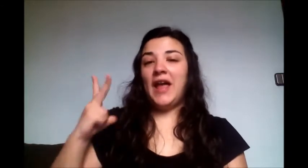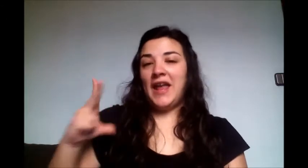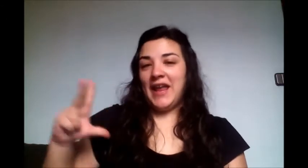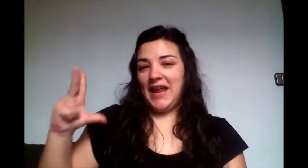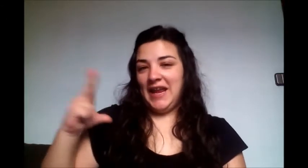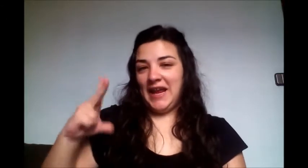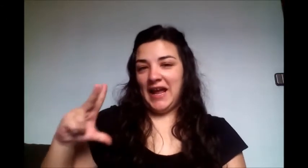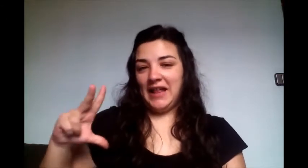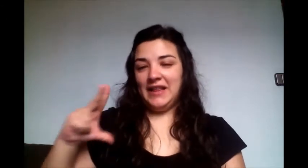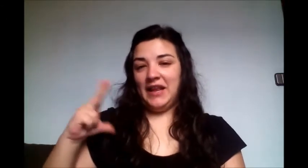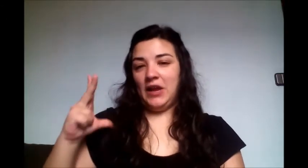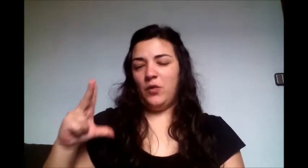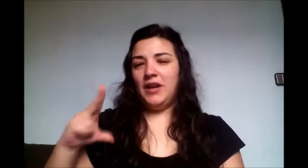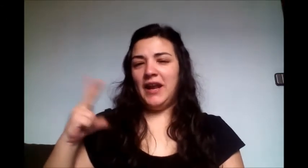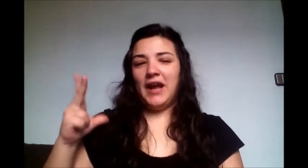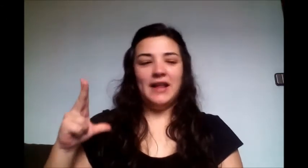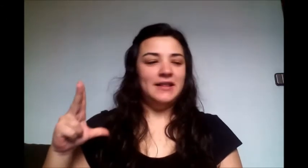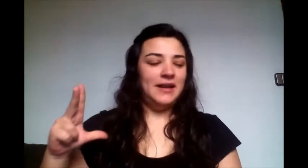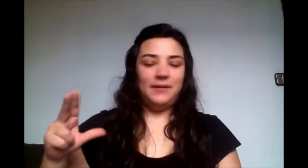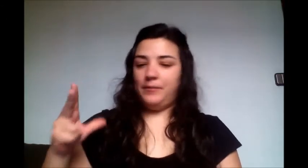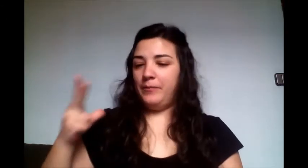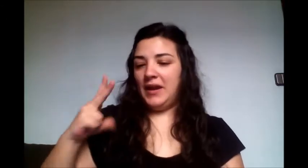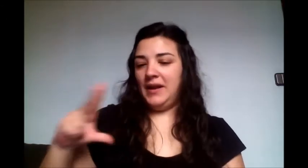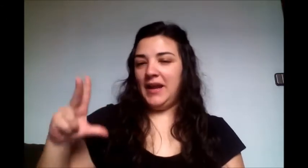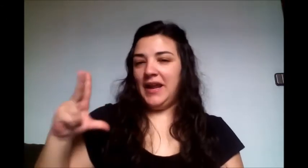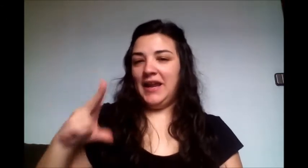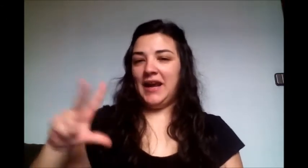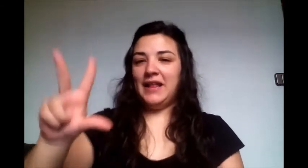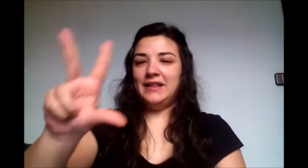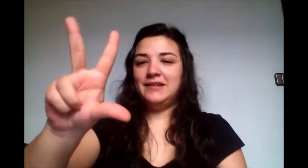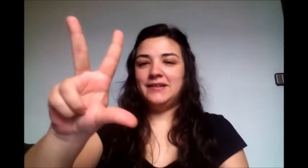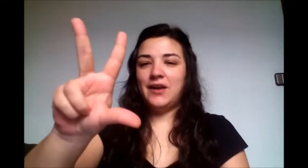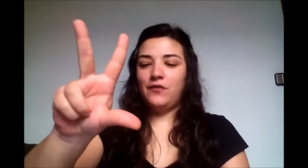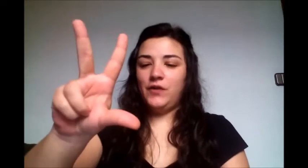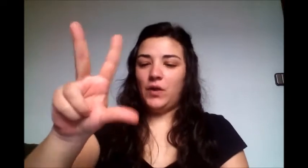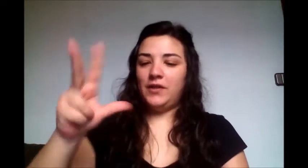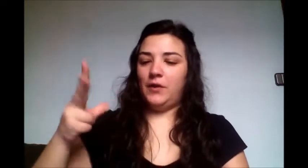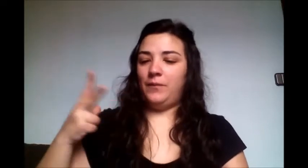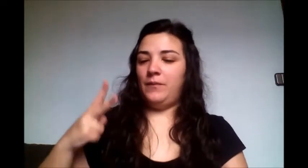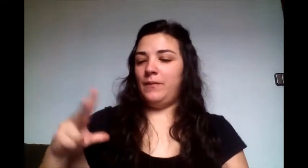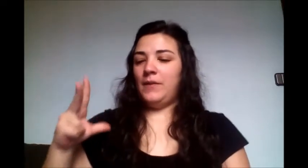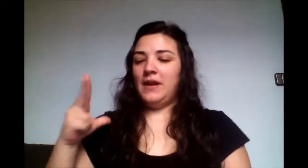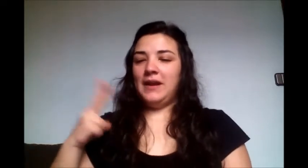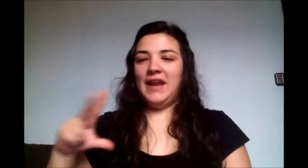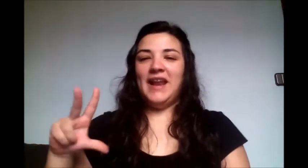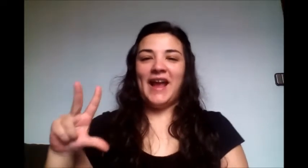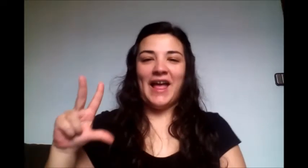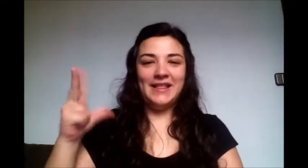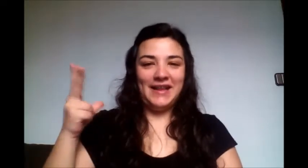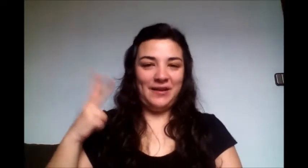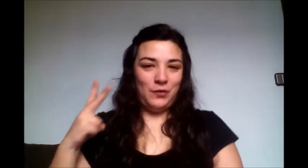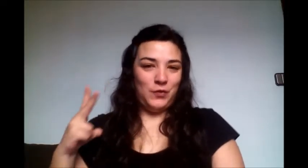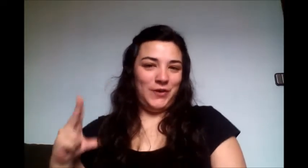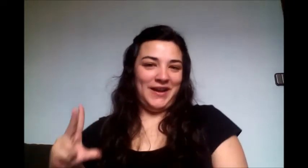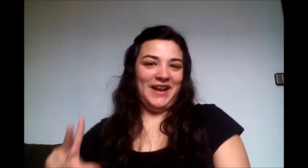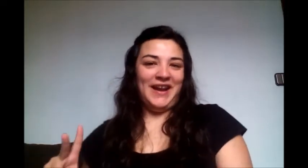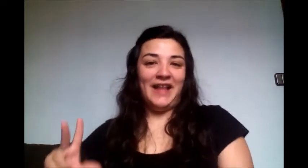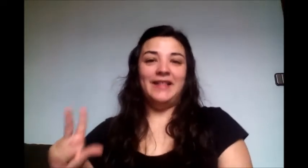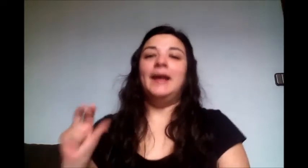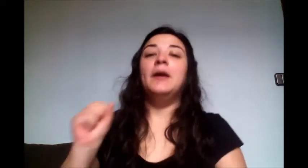elegante, elegante, elegante, it is a configuración, elegante, ui, que elegante,